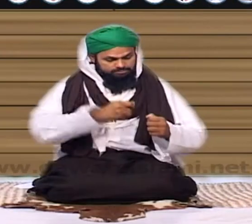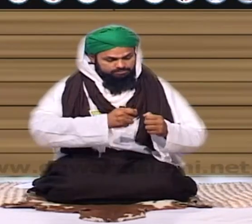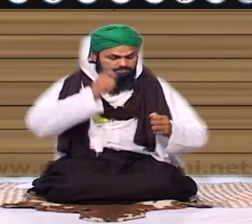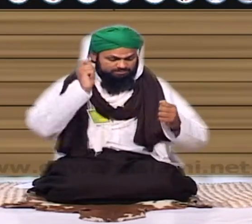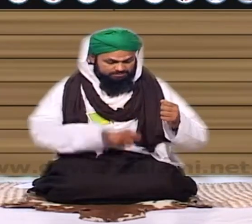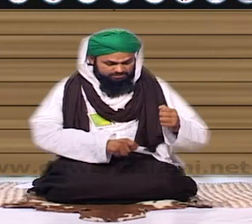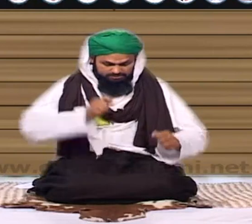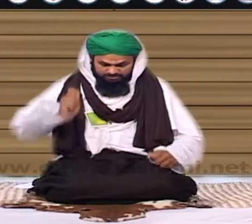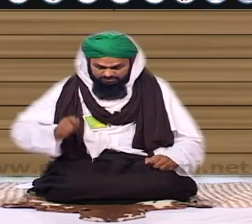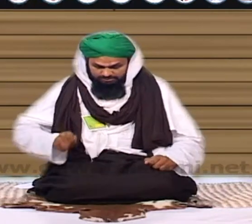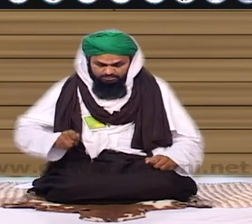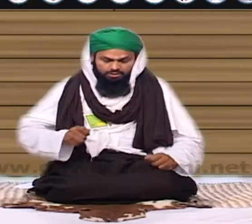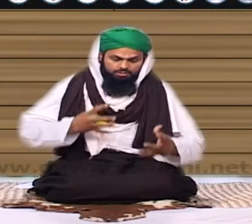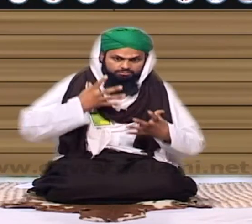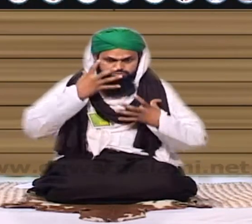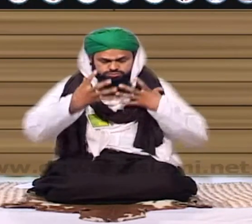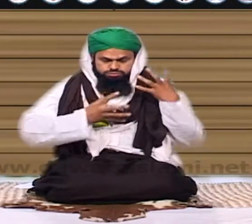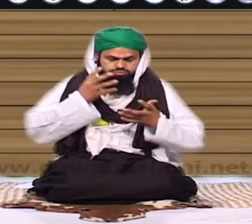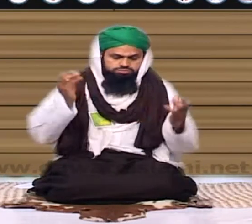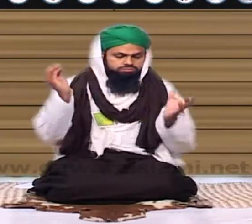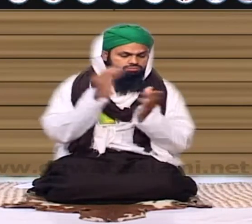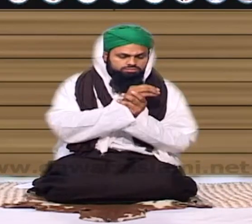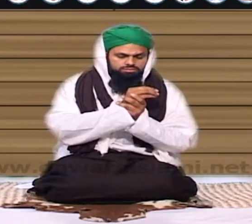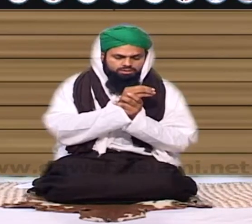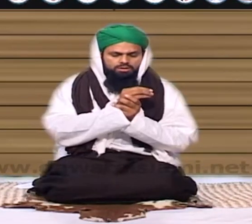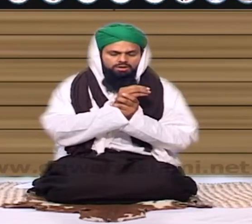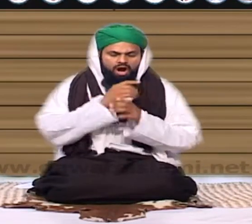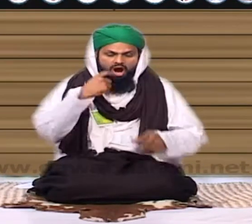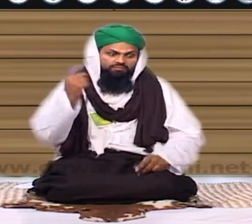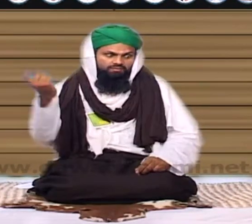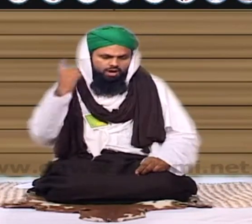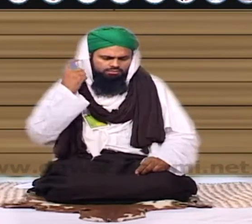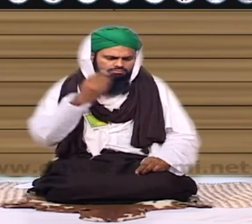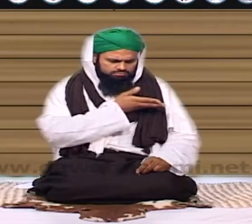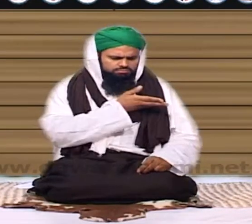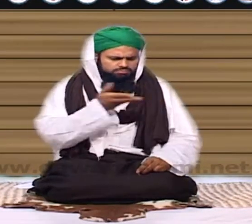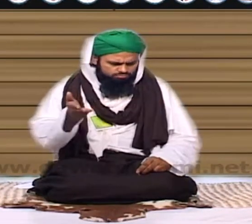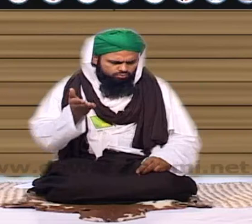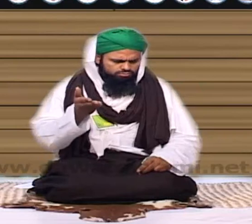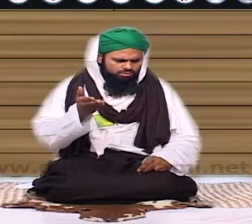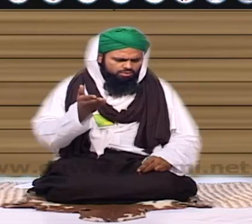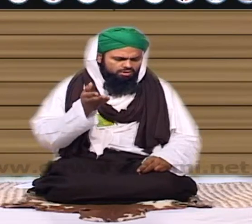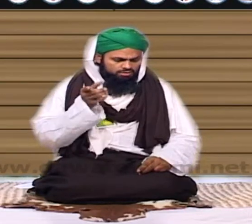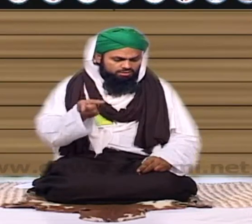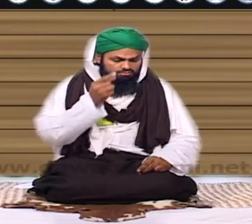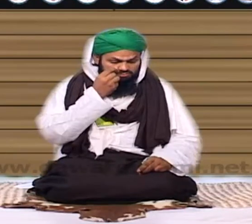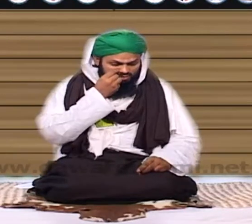تھا میں بہت بری طرح کھبر آیا اور سر پر دوڑا پھر مجھے غیب سے اماد آئی کہ یہ شخص جو ہے